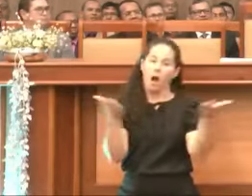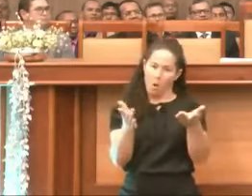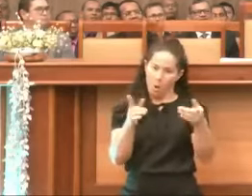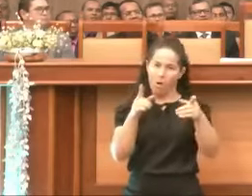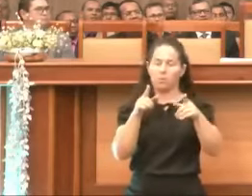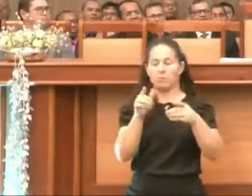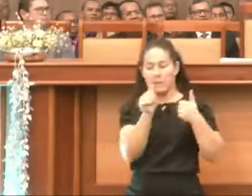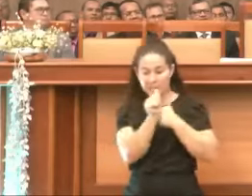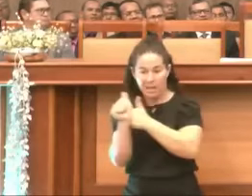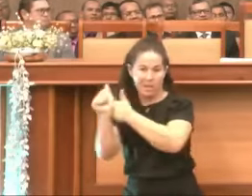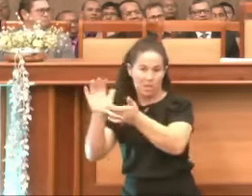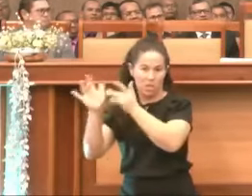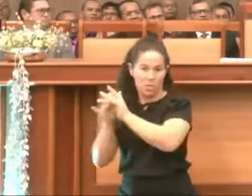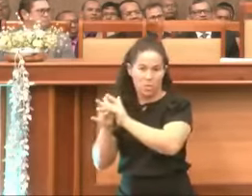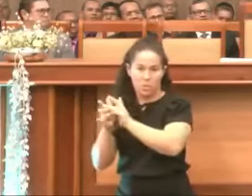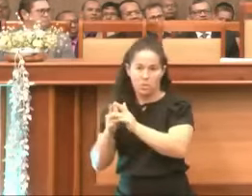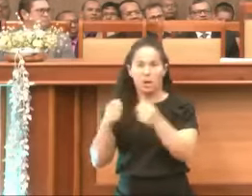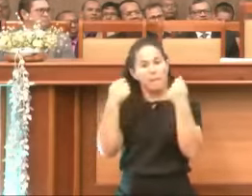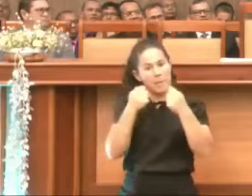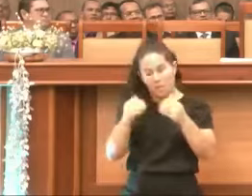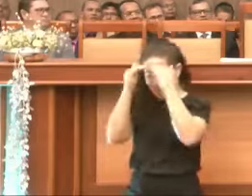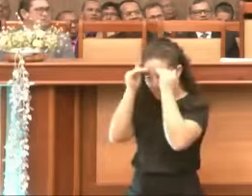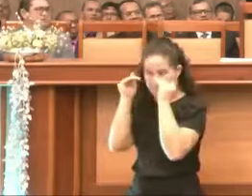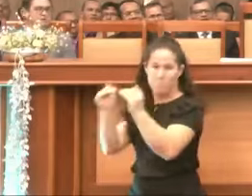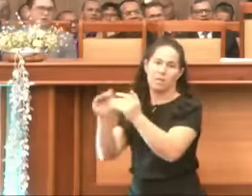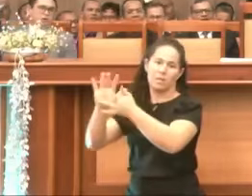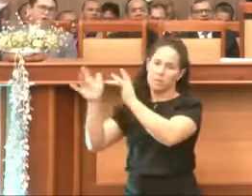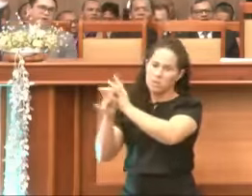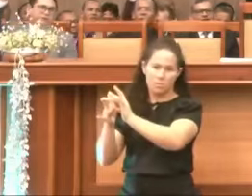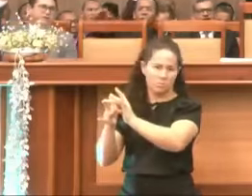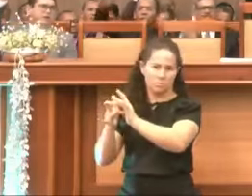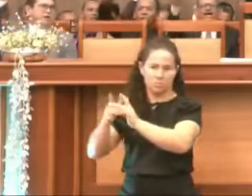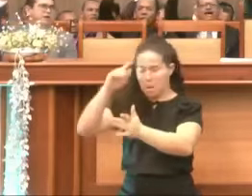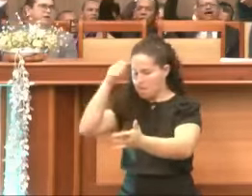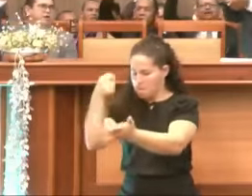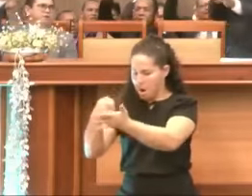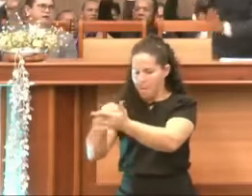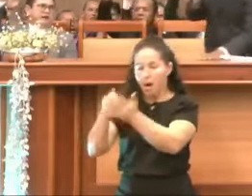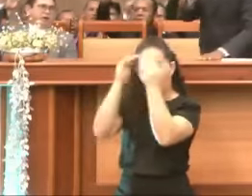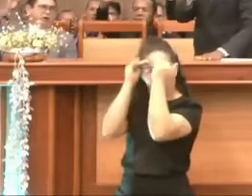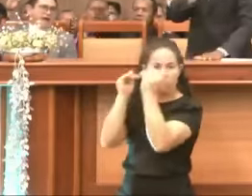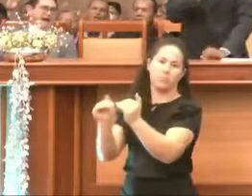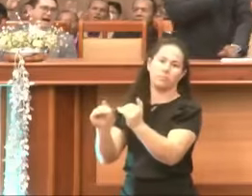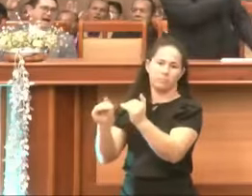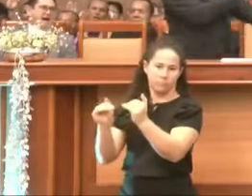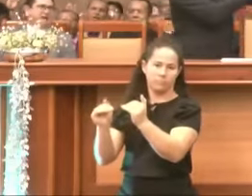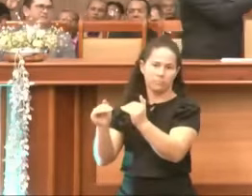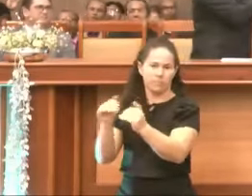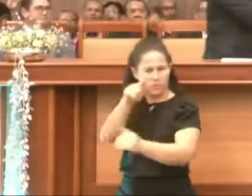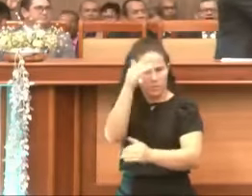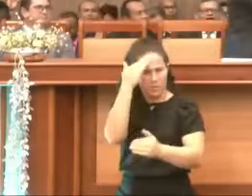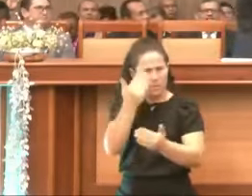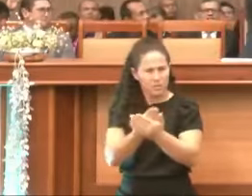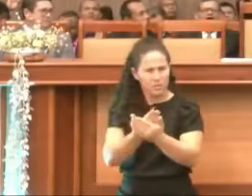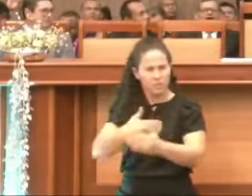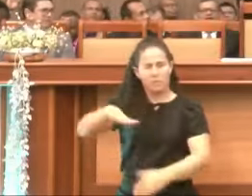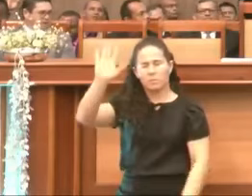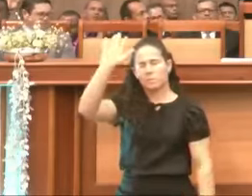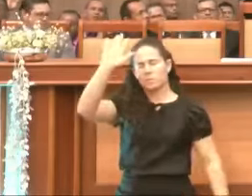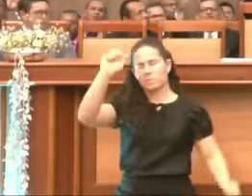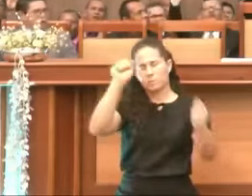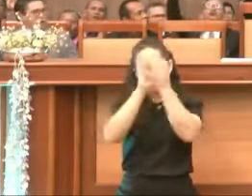dele, é do jeito dele, da maneira dele, do querer dele, e da ordem dele. Quem glorifica Deus?